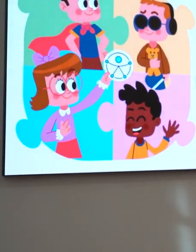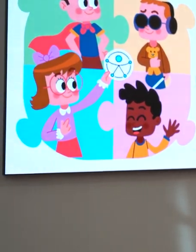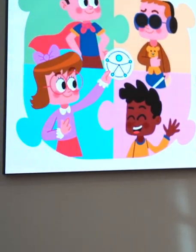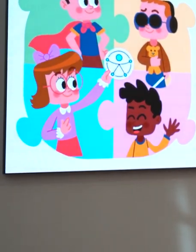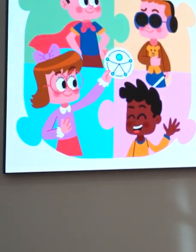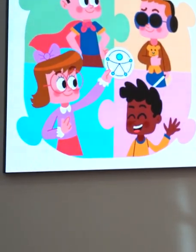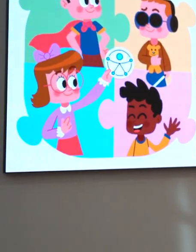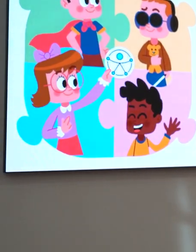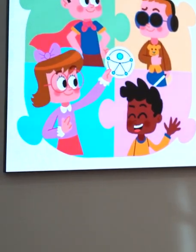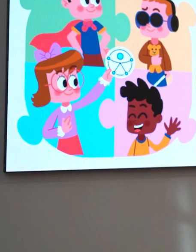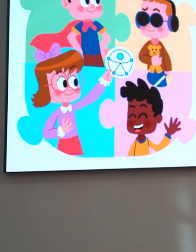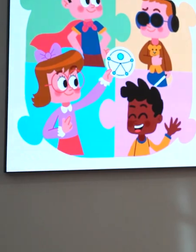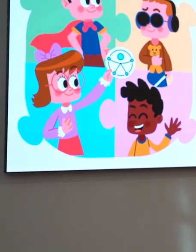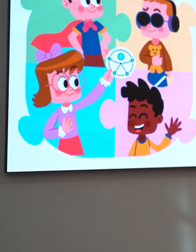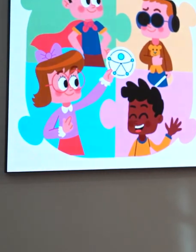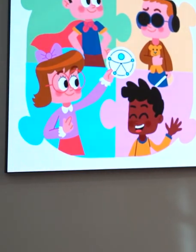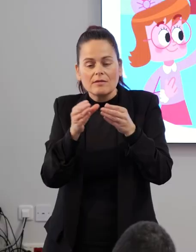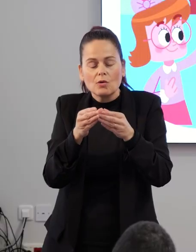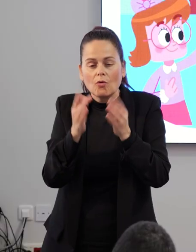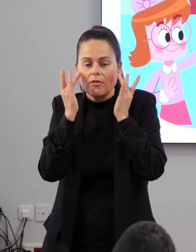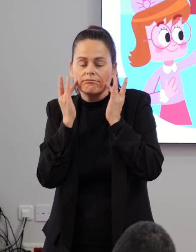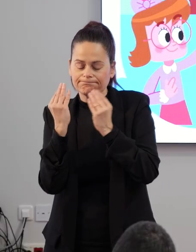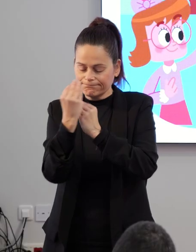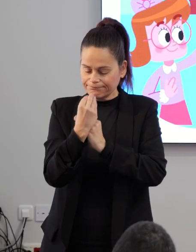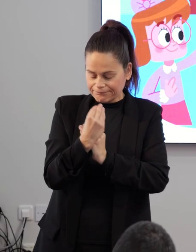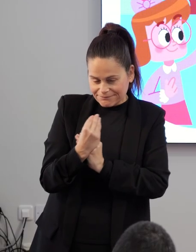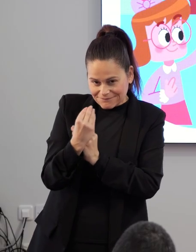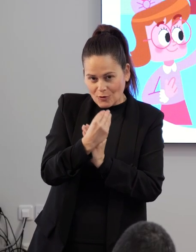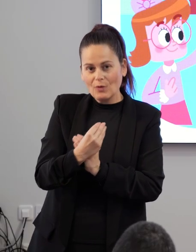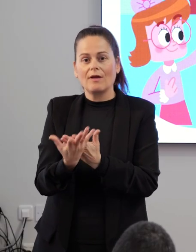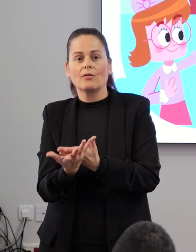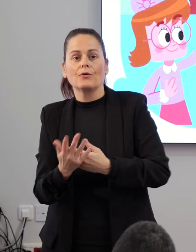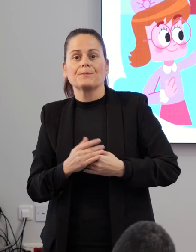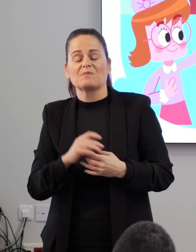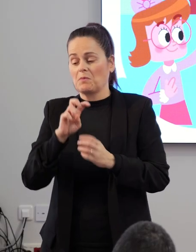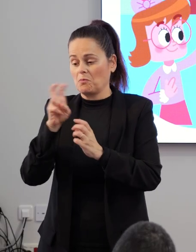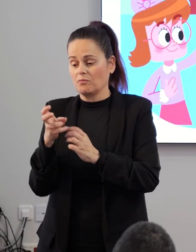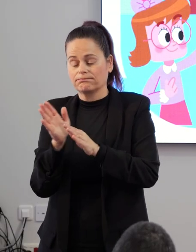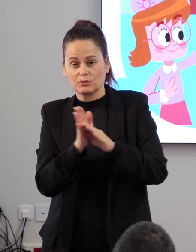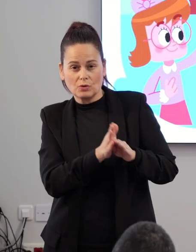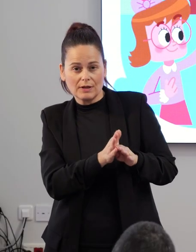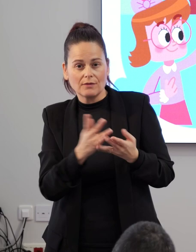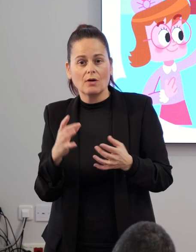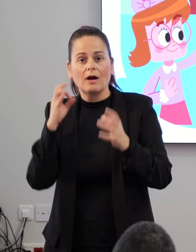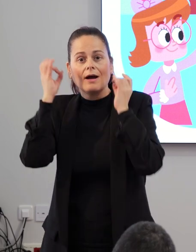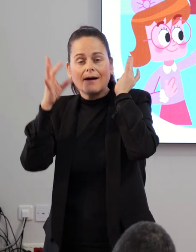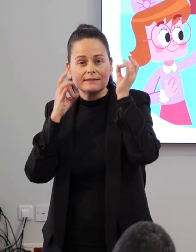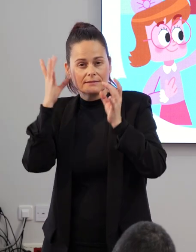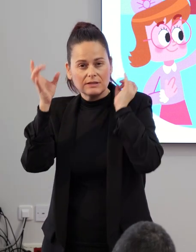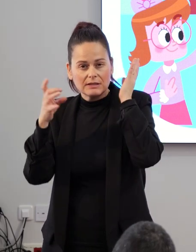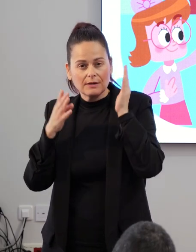habilidades, círculos de autocuidado. Por otro lado, tenemos actividades